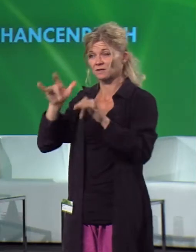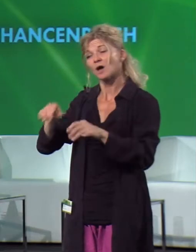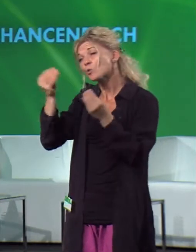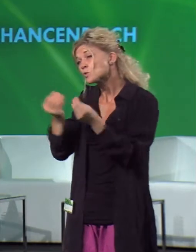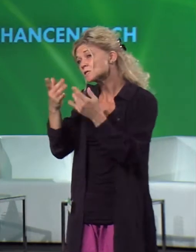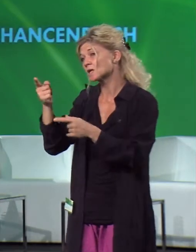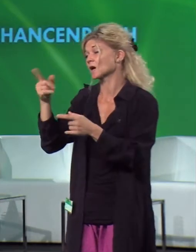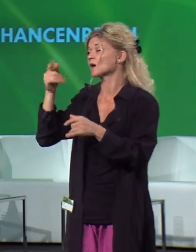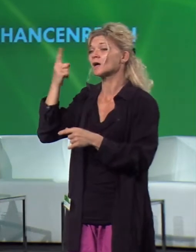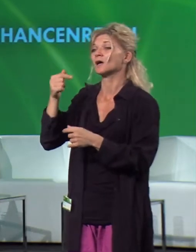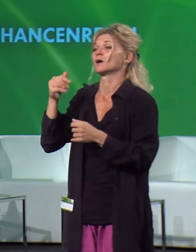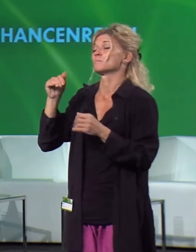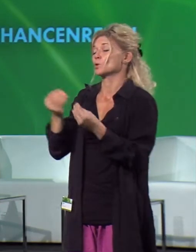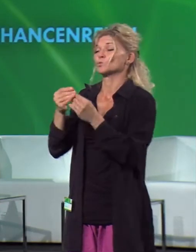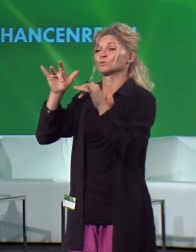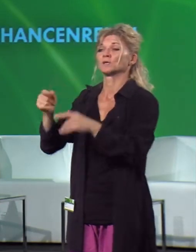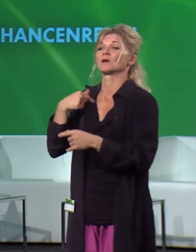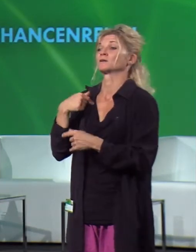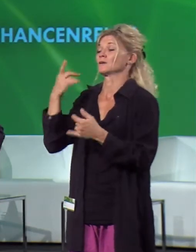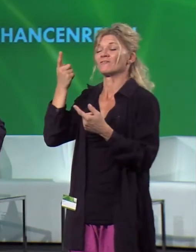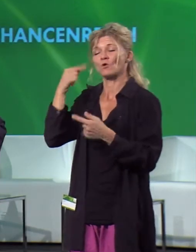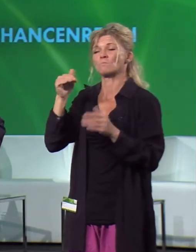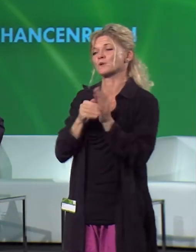unmittelbar und unverzüglich vollziehen können.